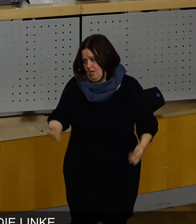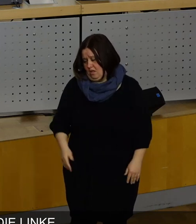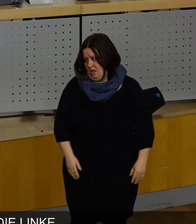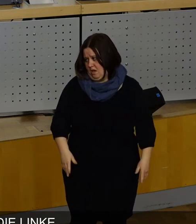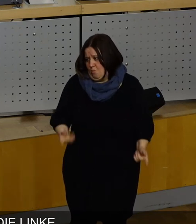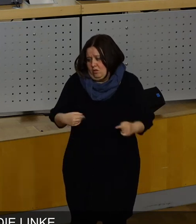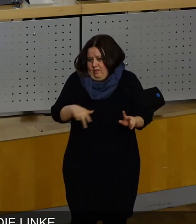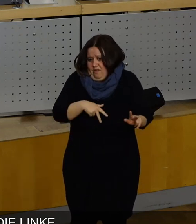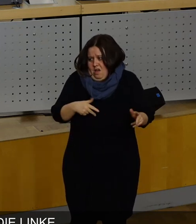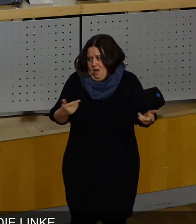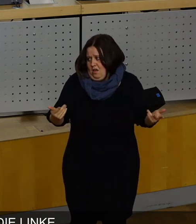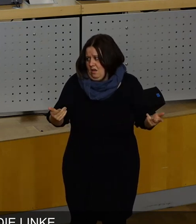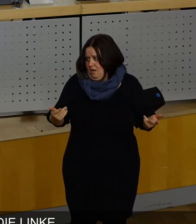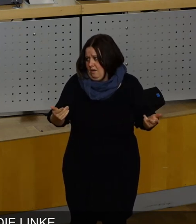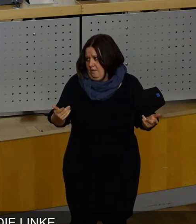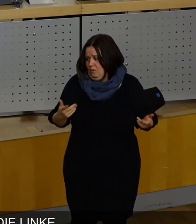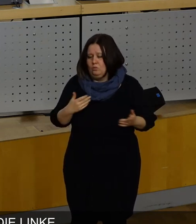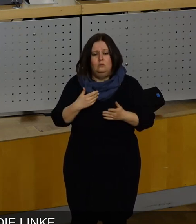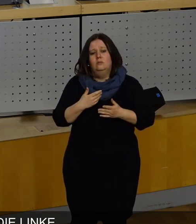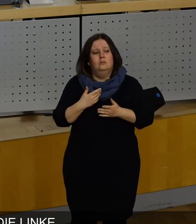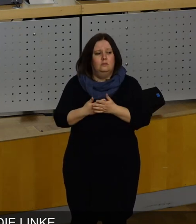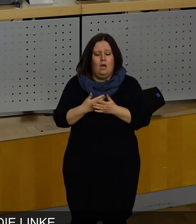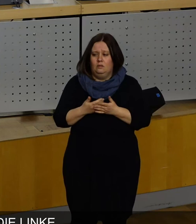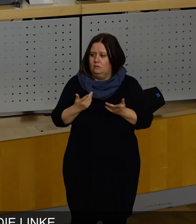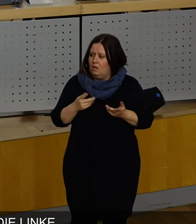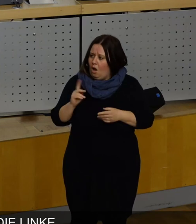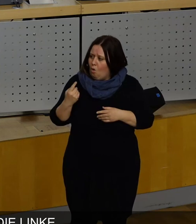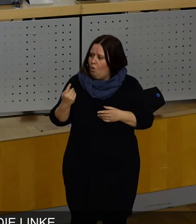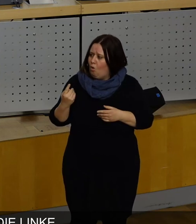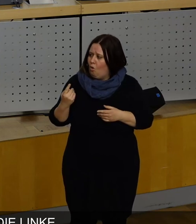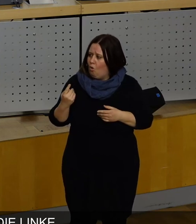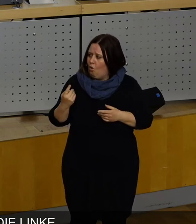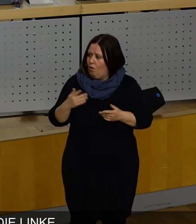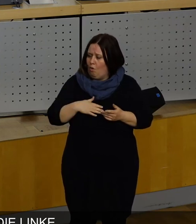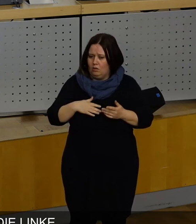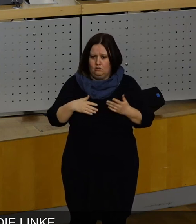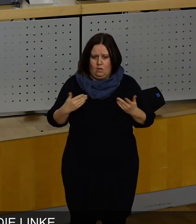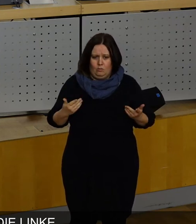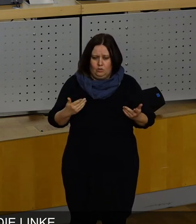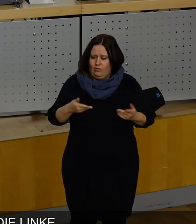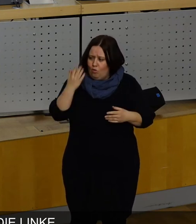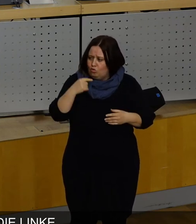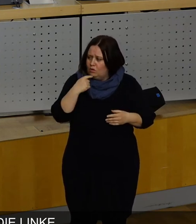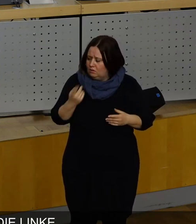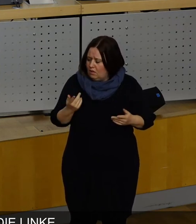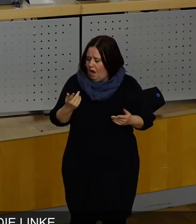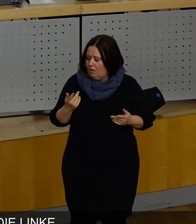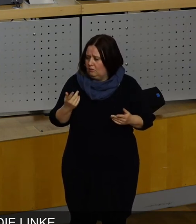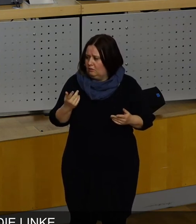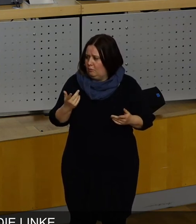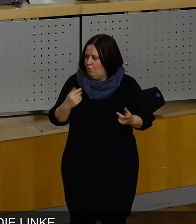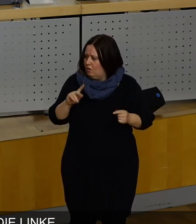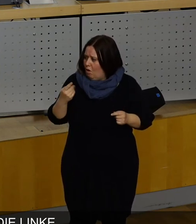entscheidende Frage. Und dann verweise ich noch mal, ich habe es vorhin bereits ausgeführt,